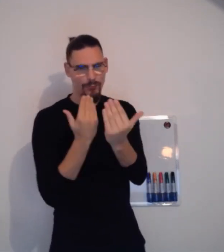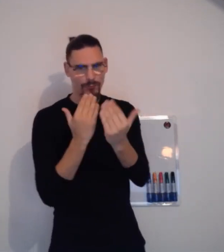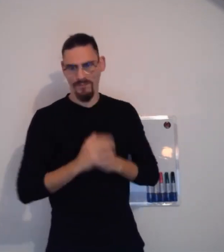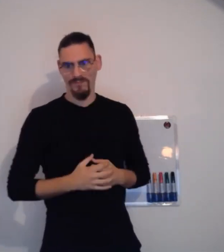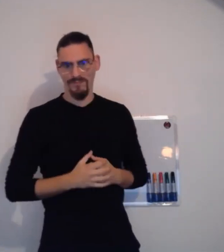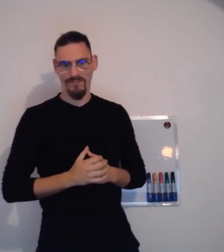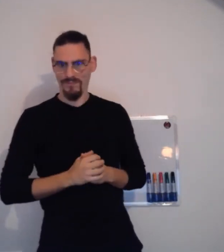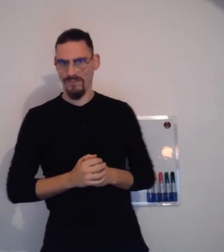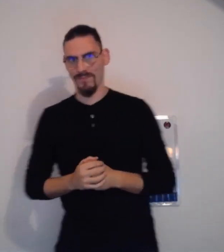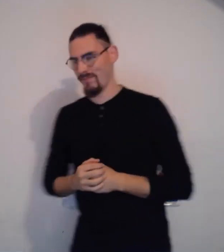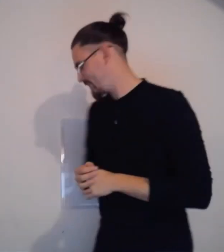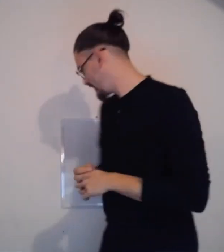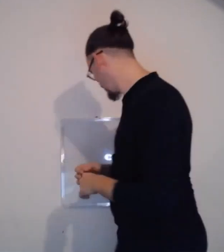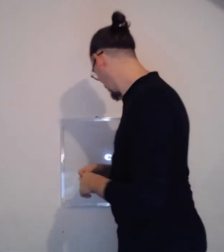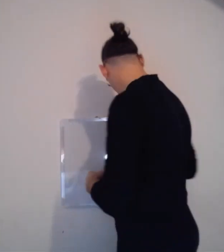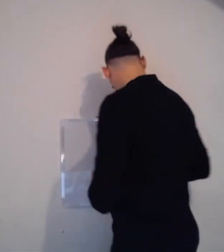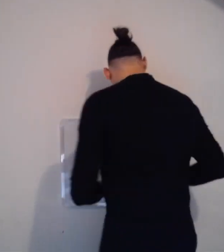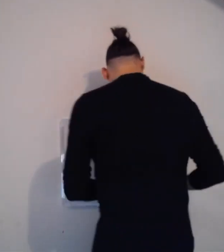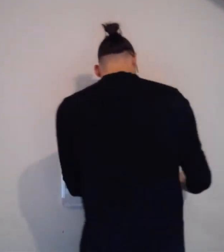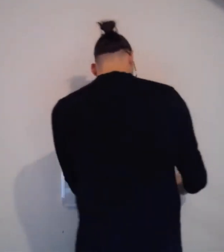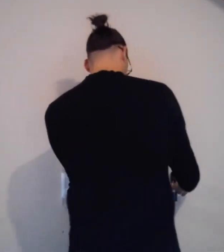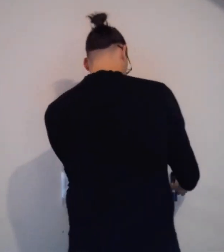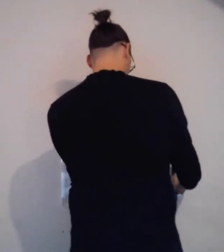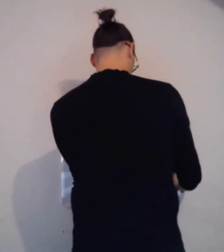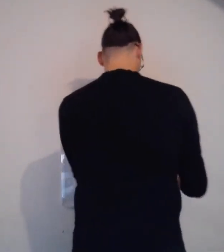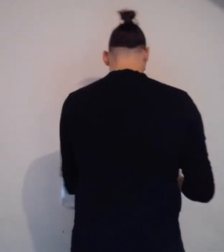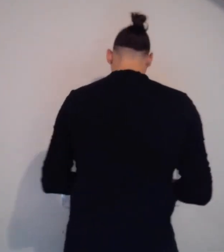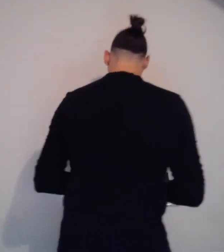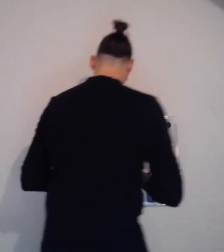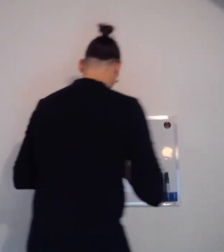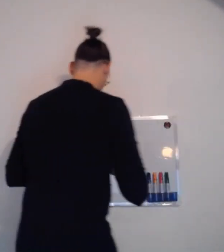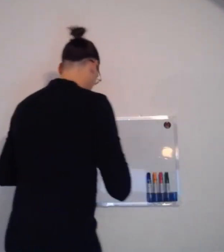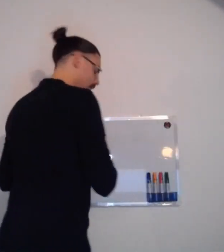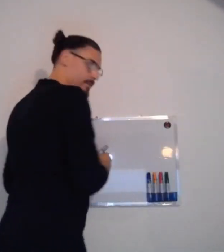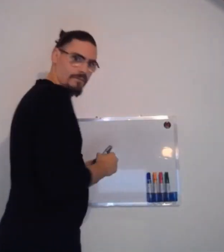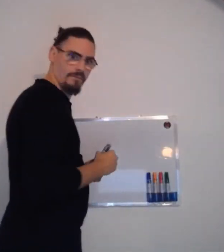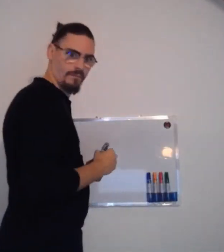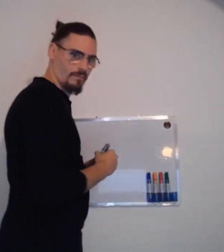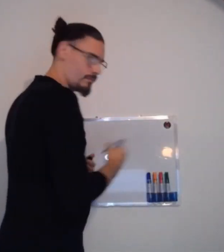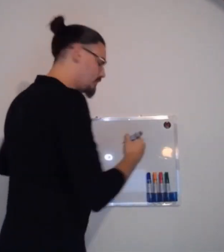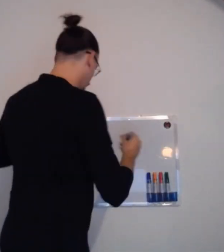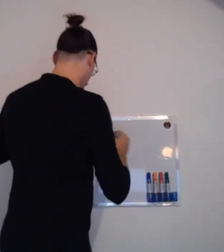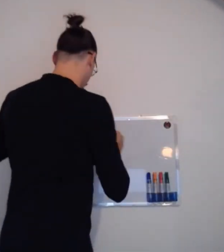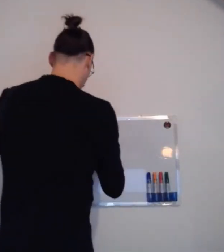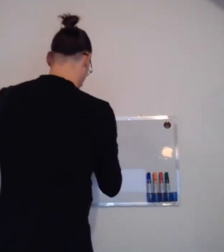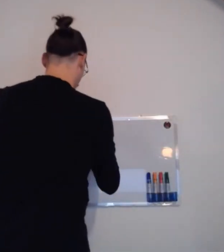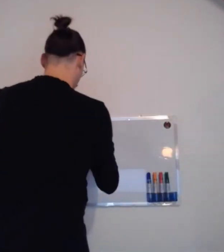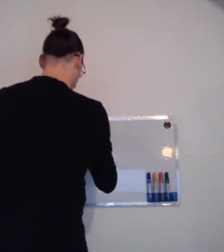Alors, petite minute pour moi. Je vais juste prendre le temps de dessiner quelques petites choses et j'arrive.